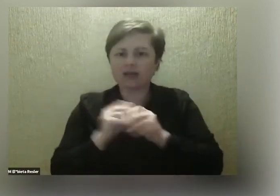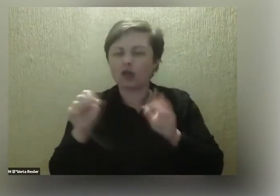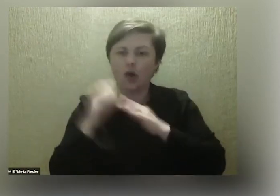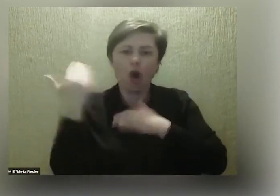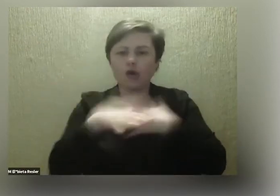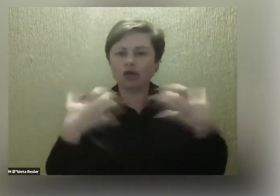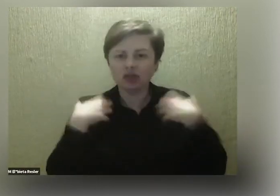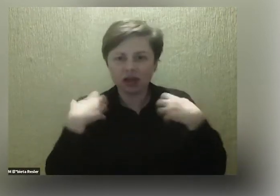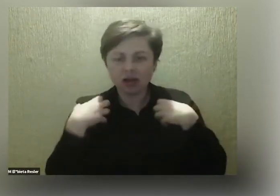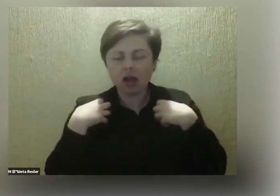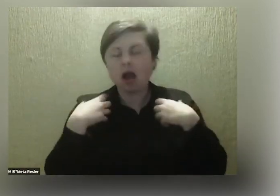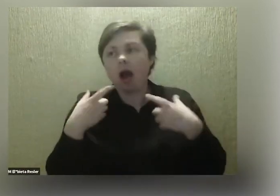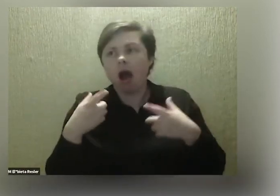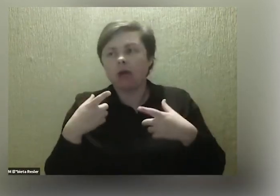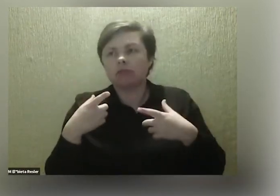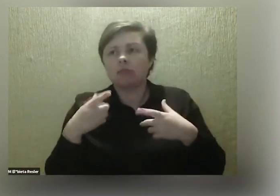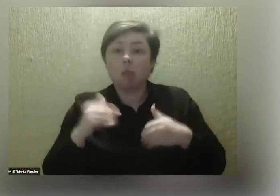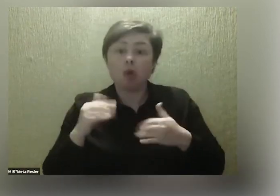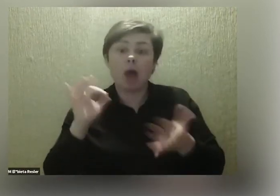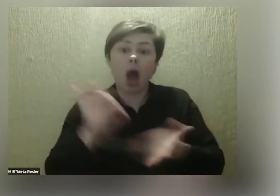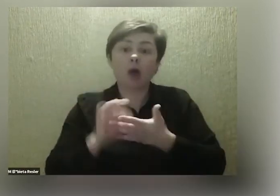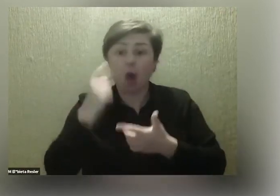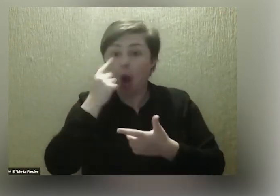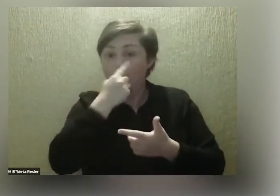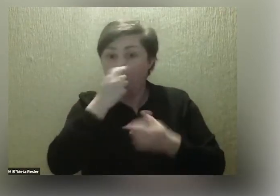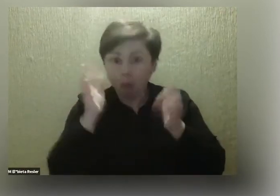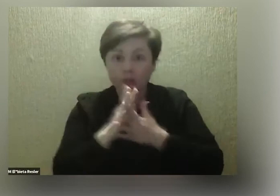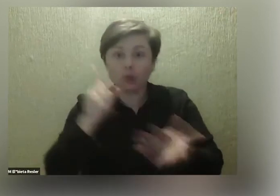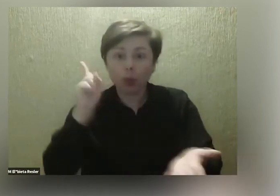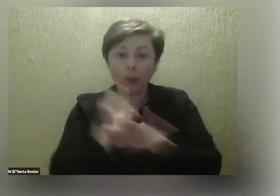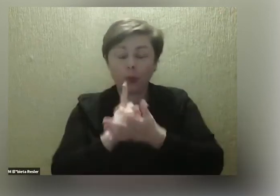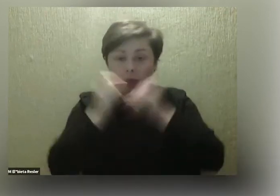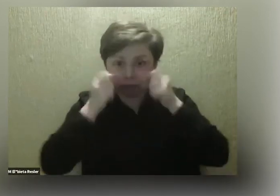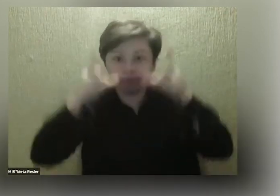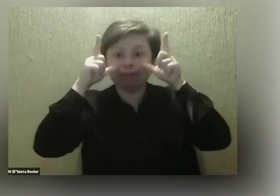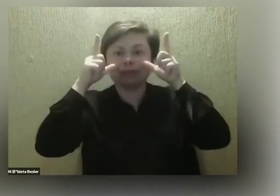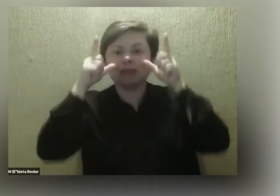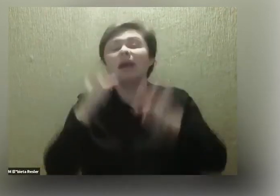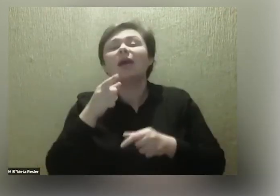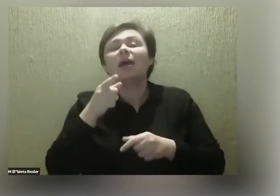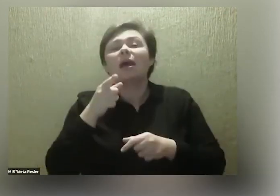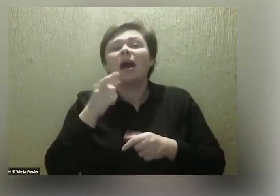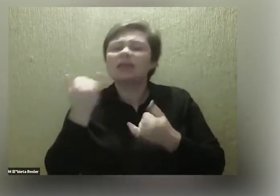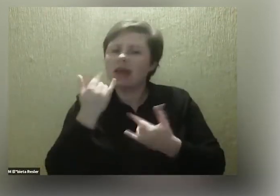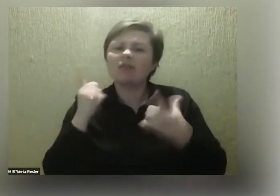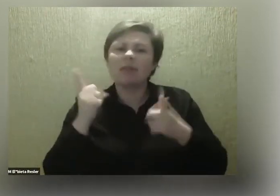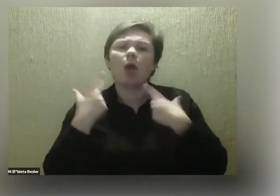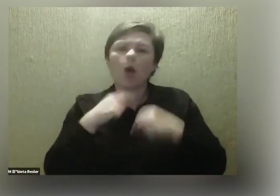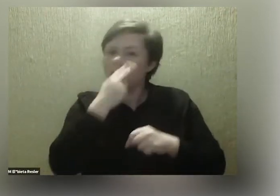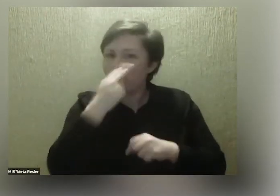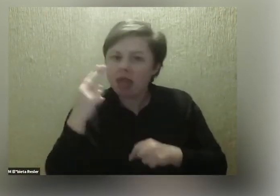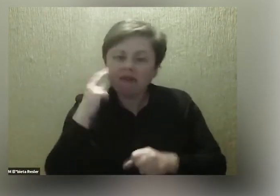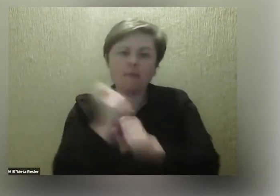życia, chyba że uzyskam wzrok w jakiś cudowny sposób, ale zawsze będę albo niewidomym pracownikiem,